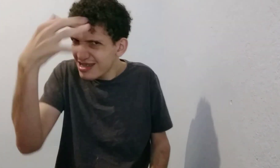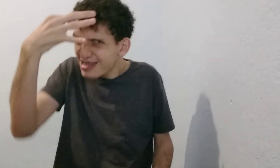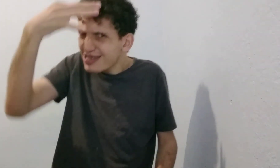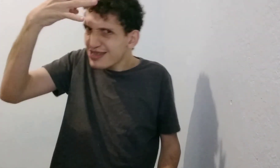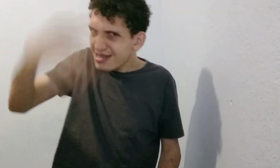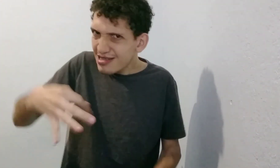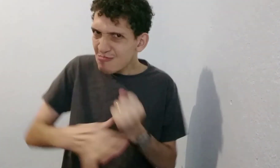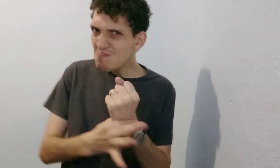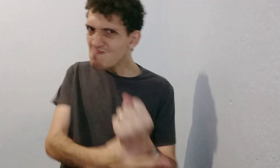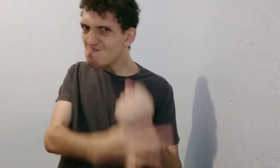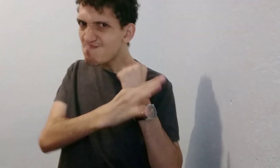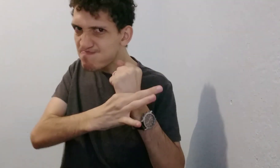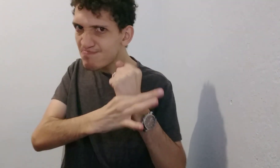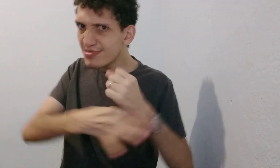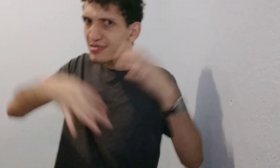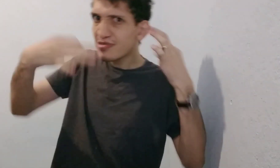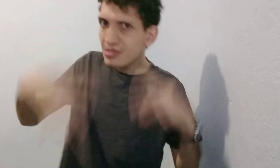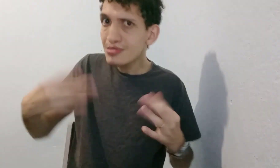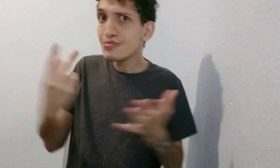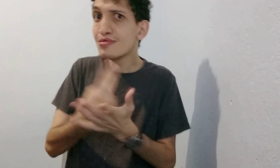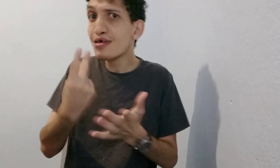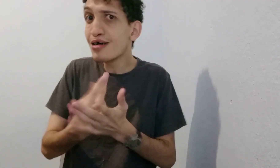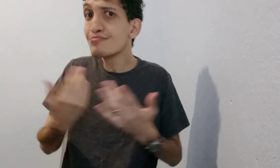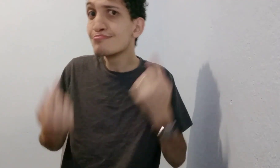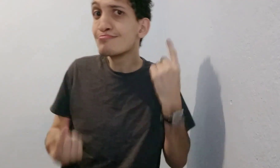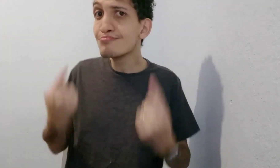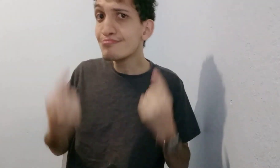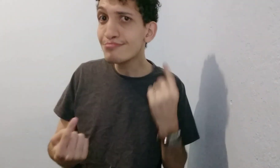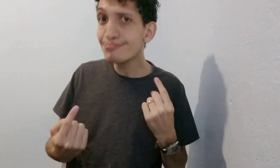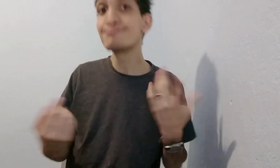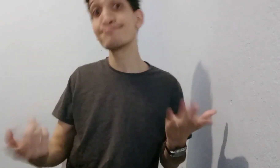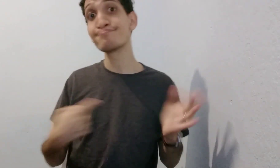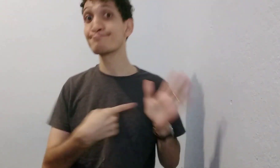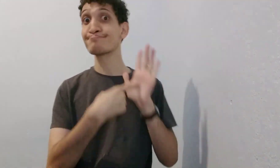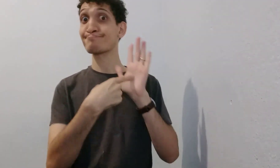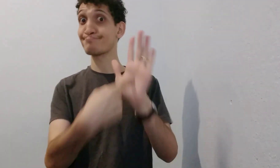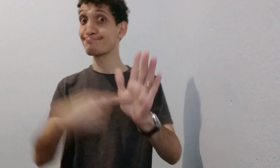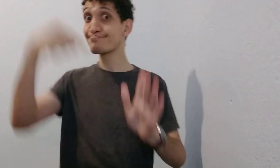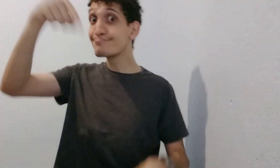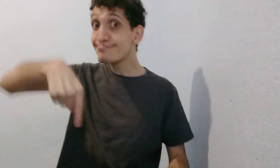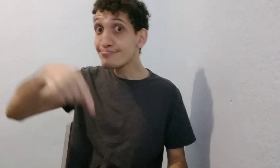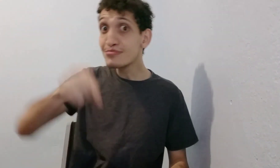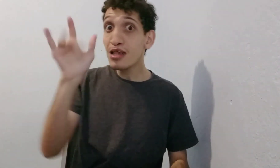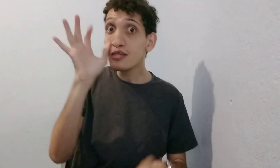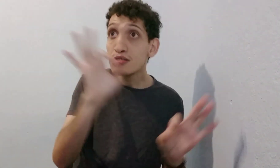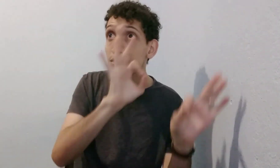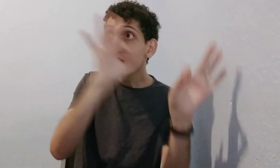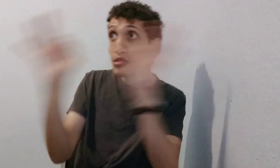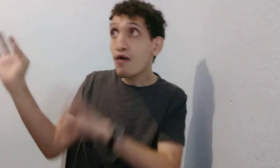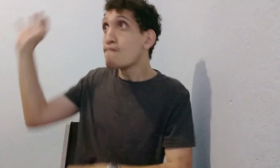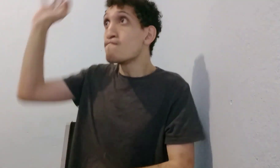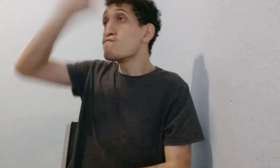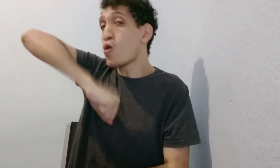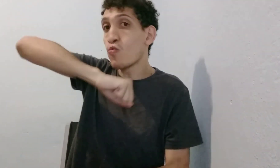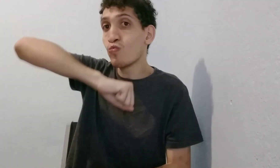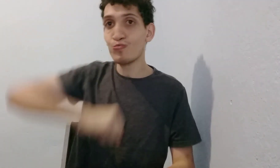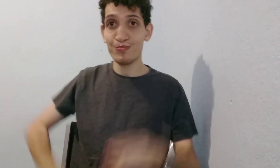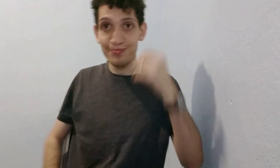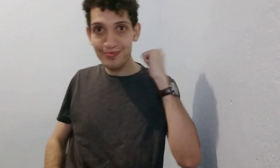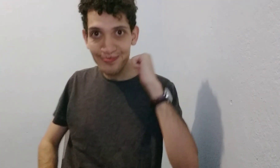Então, você tem certeza, você está certo de que você está usando o certo? Então, nesse vídeo, você assistindo,